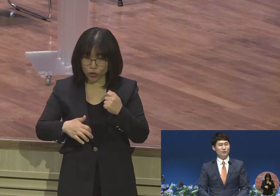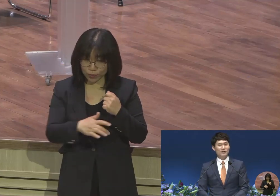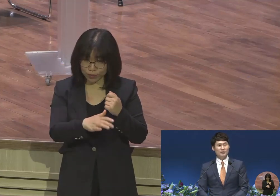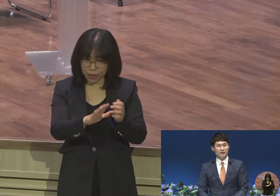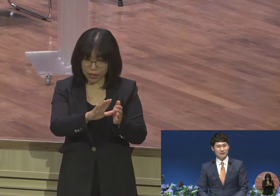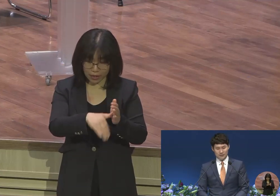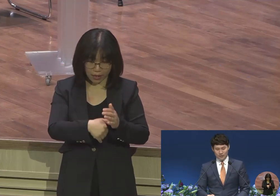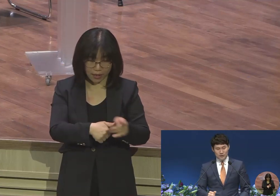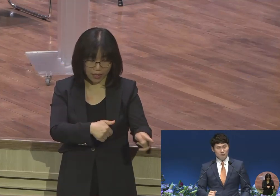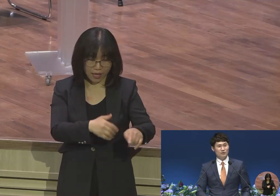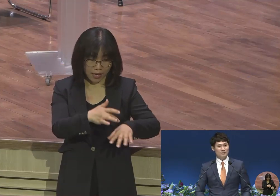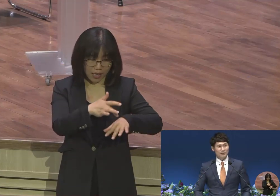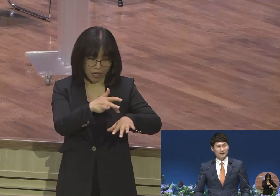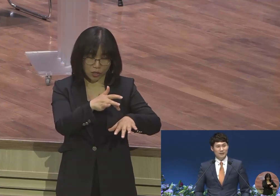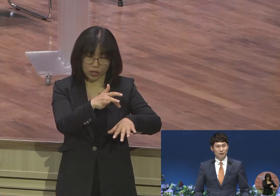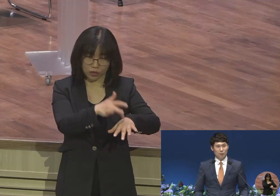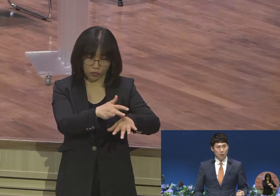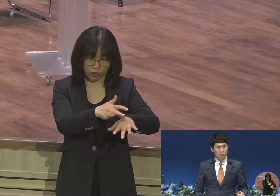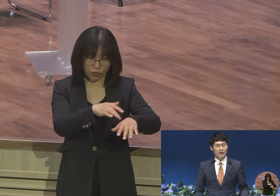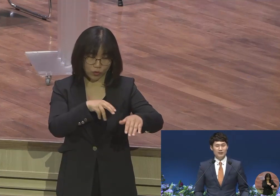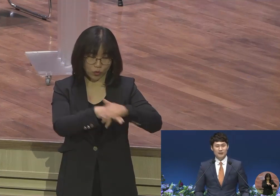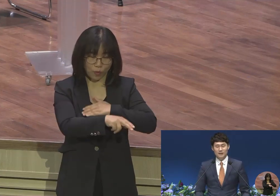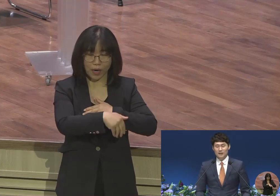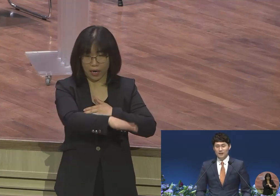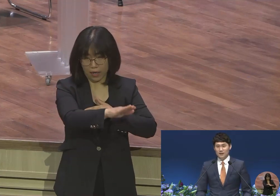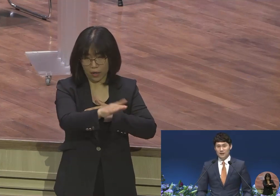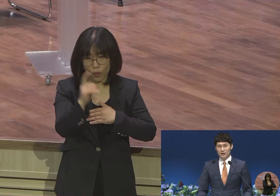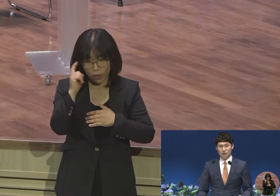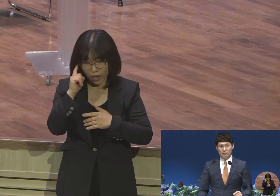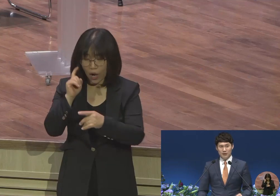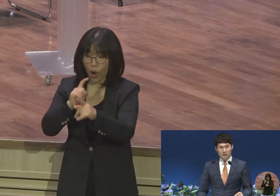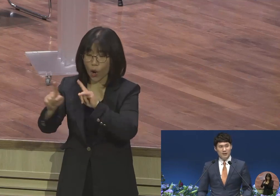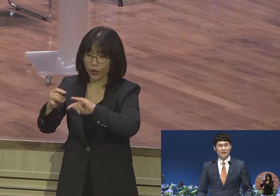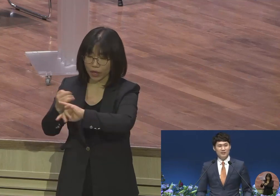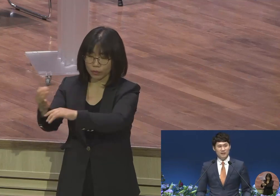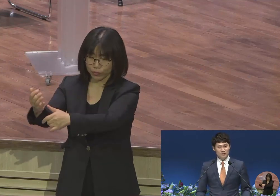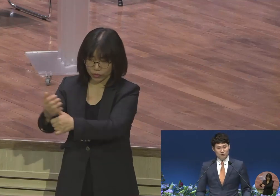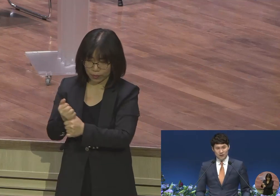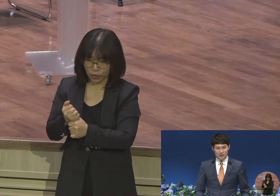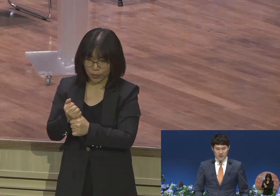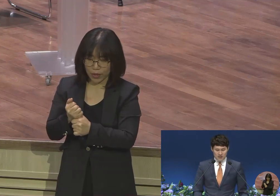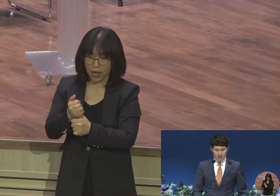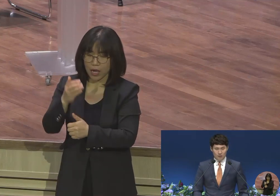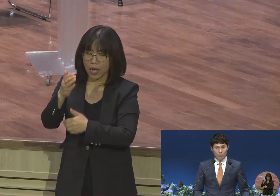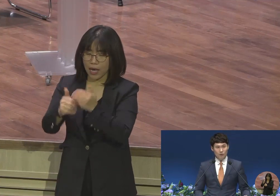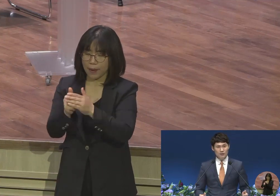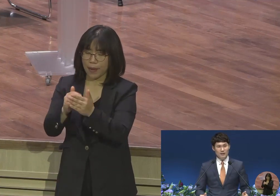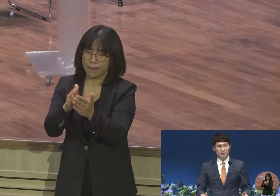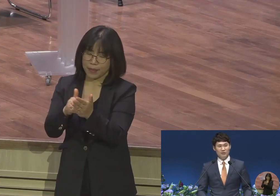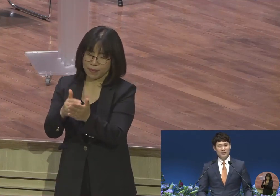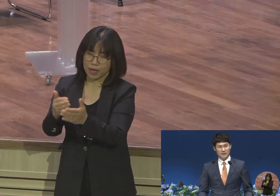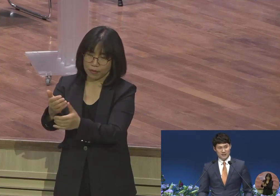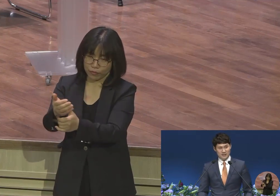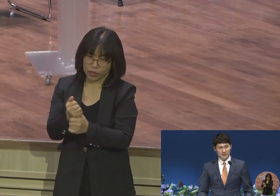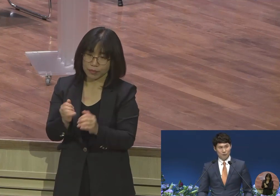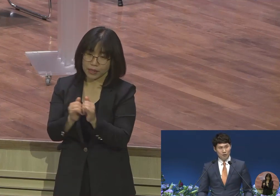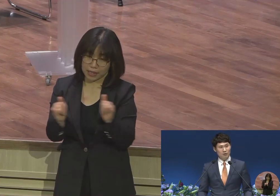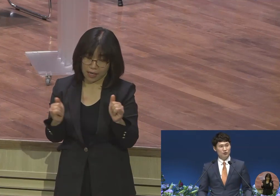필요하지만 언약 붙잡은, 또 복음 가진, 그리스도의 비밀을 가진 자가 연주할 때에 모든 흑암이 떠나가는 놀라운